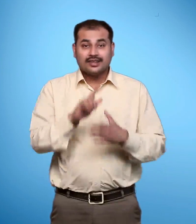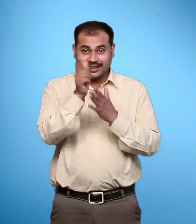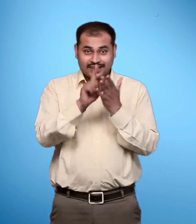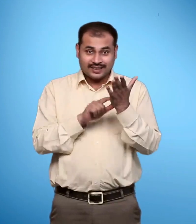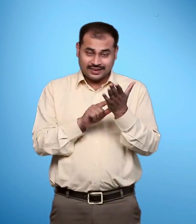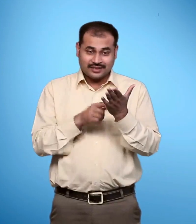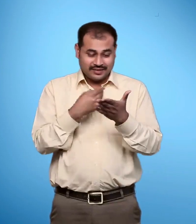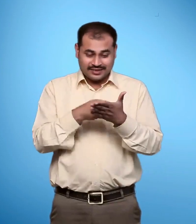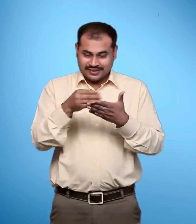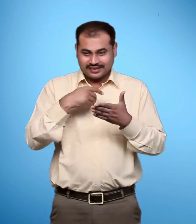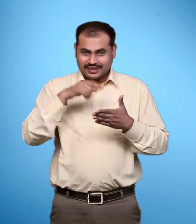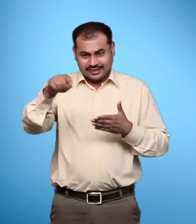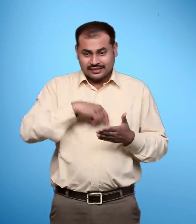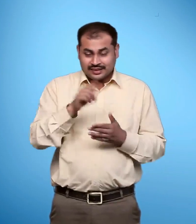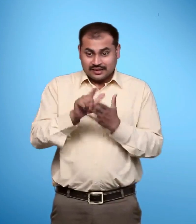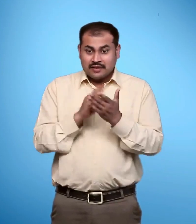संदेश पहुचाने की कितनी जल्दी है